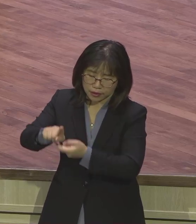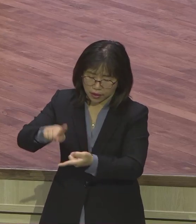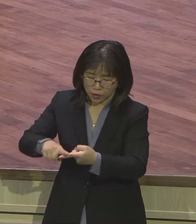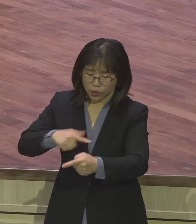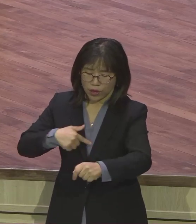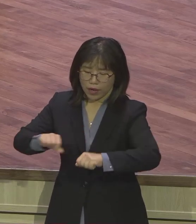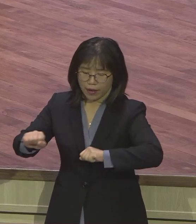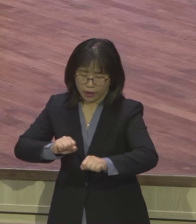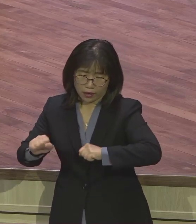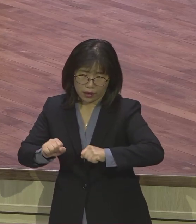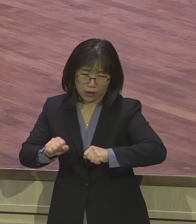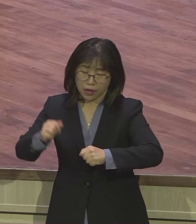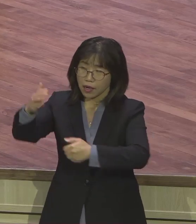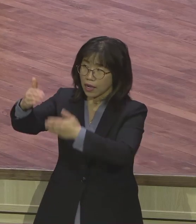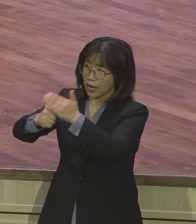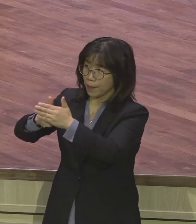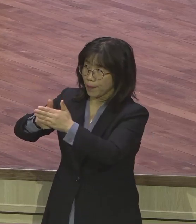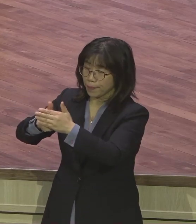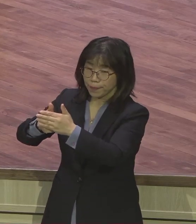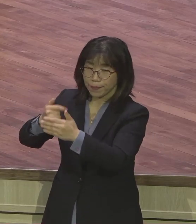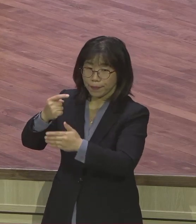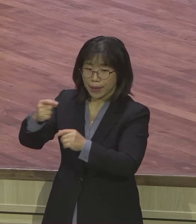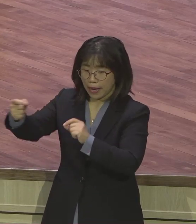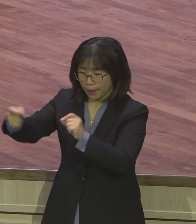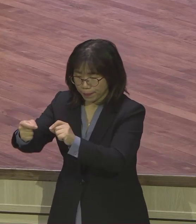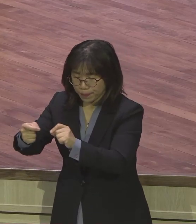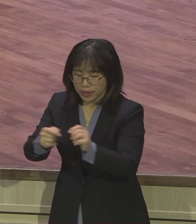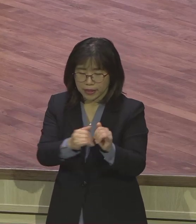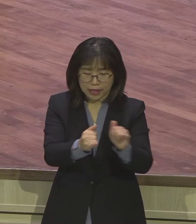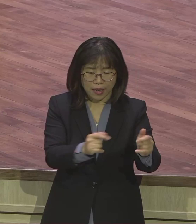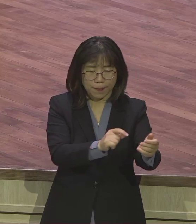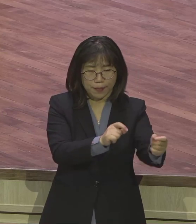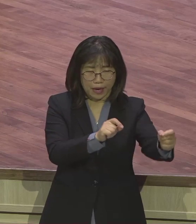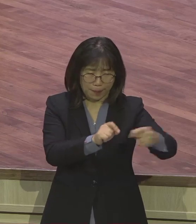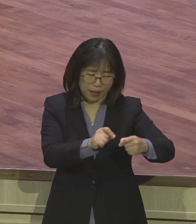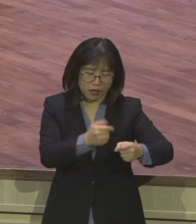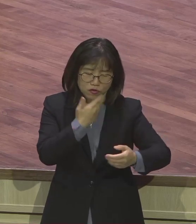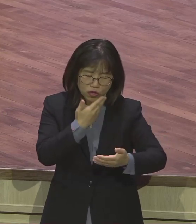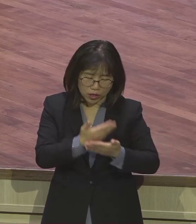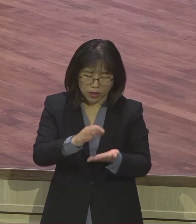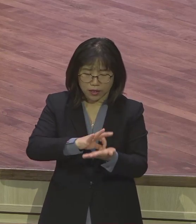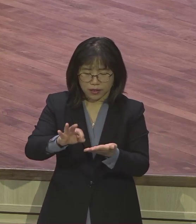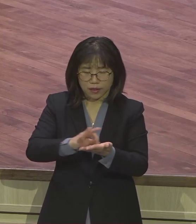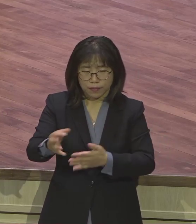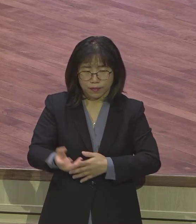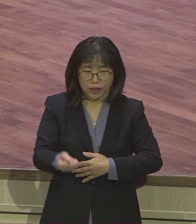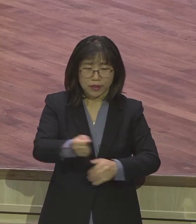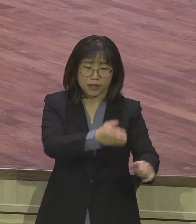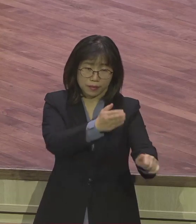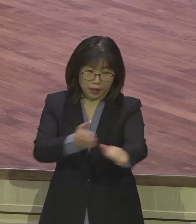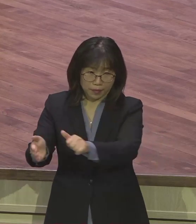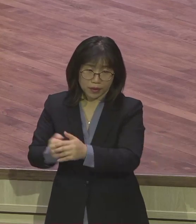앞에서 가장 멋지고 존경하게 쓰임 받기를 죄모로 축복합니다. 첫째로 은양을 붙잡는 삶이에요.